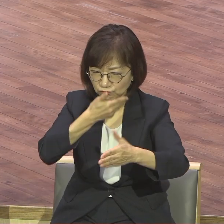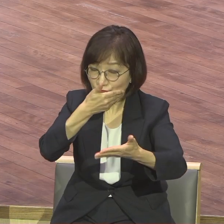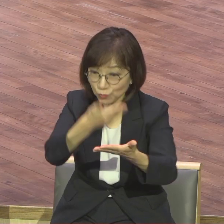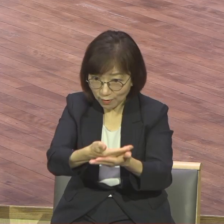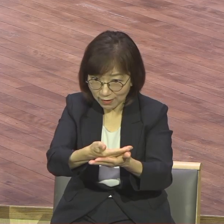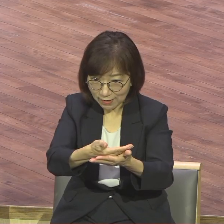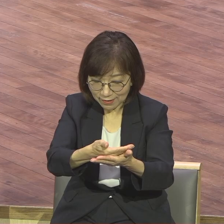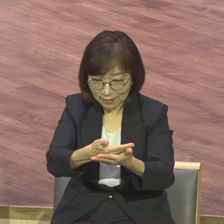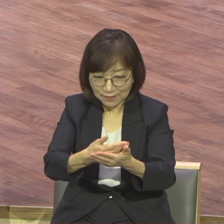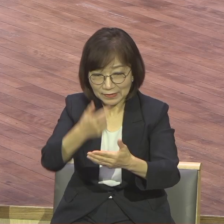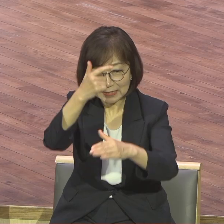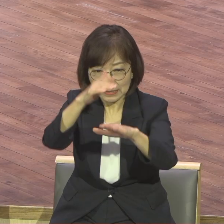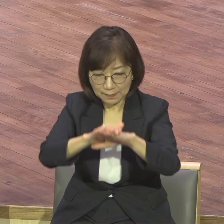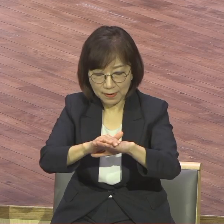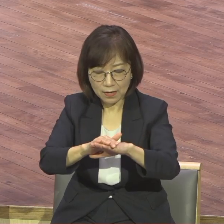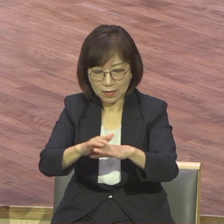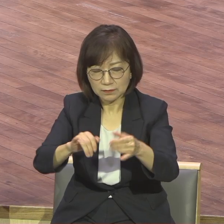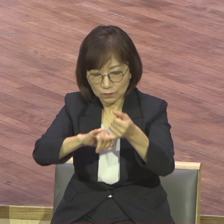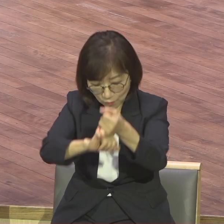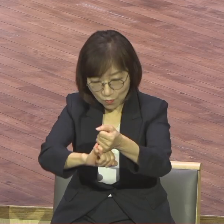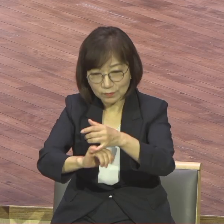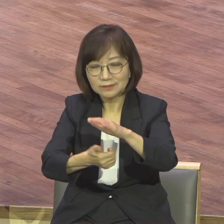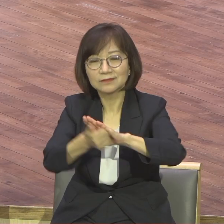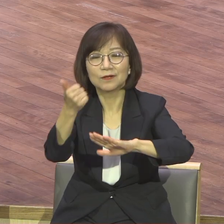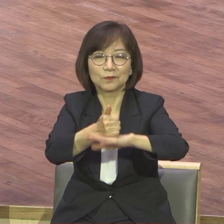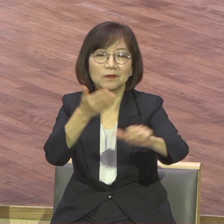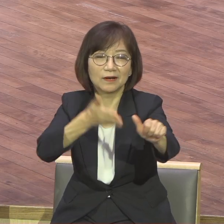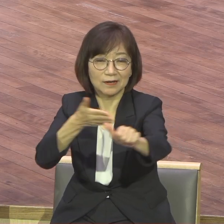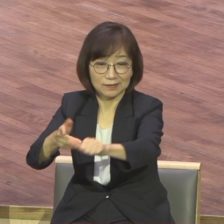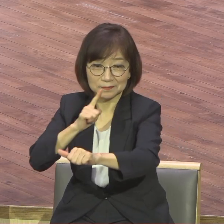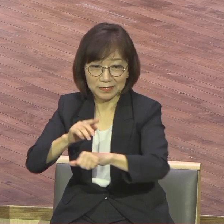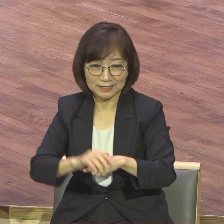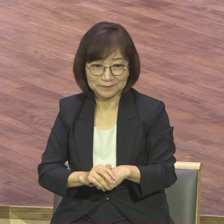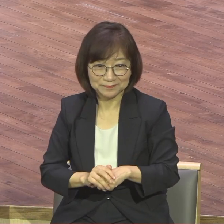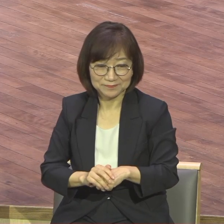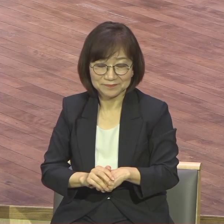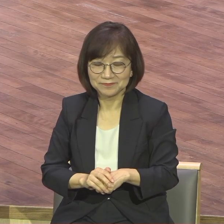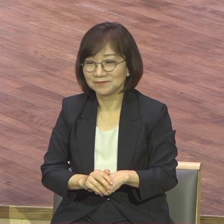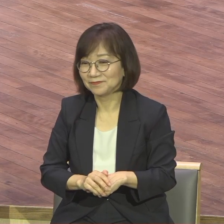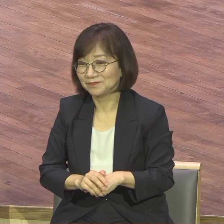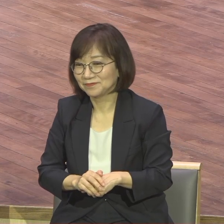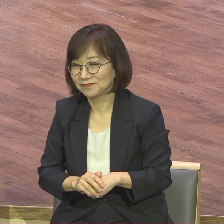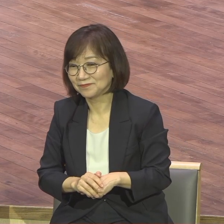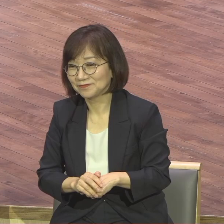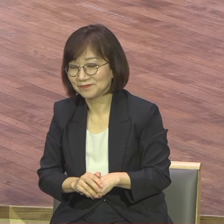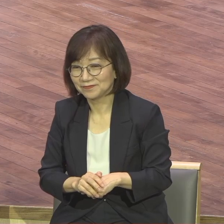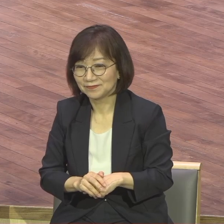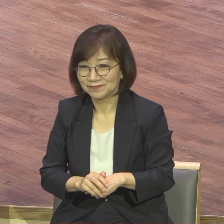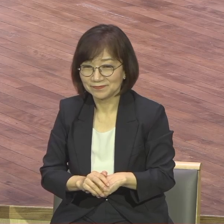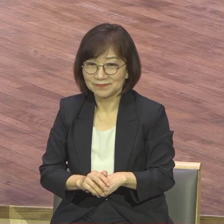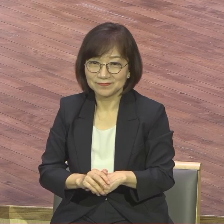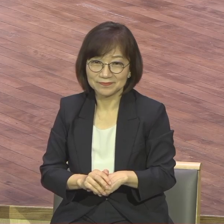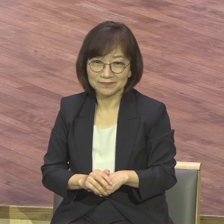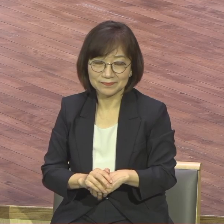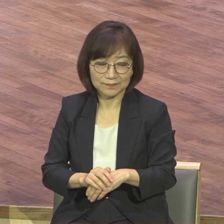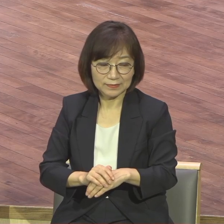삶을 말합니다. 프로 플랫폼으로 어떤 삶을 살아야 되는지 예배 성공했다고 하면 구체적인